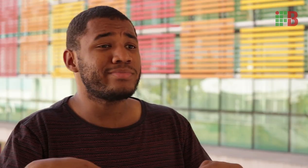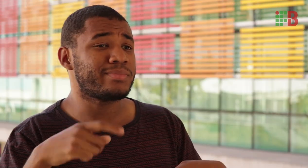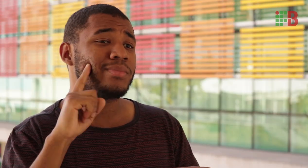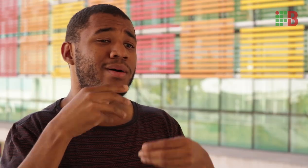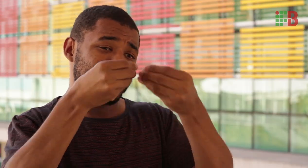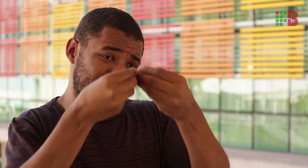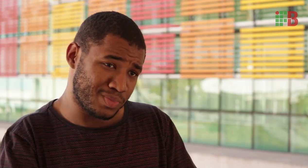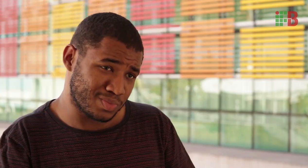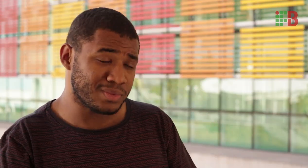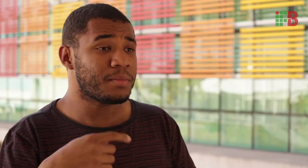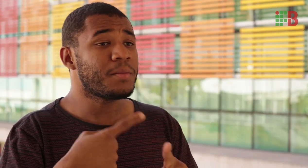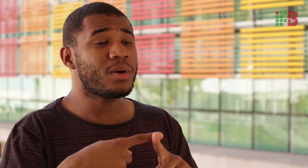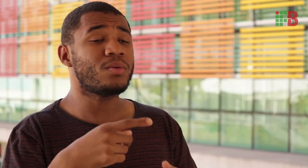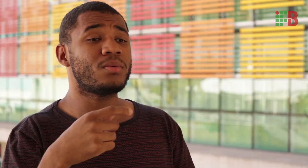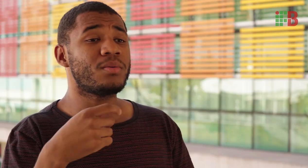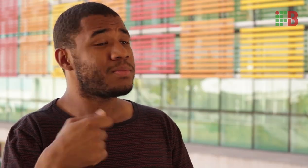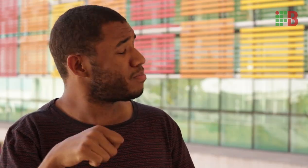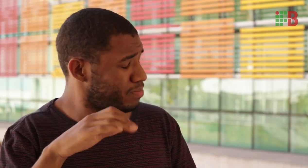de intérprete de Libras, os surdos ficam prejudicados.